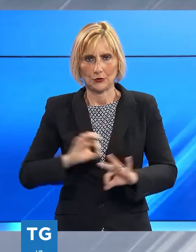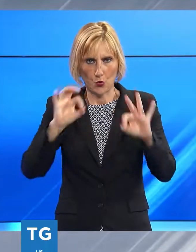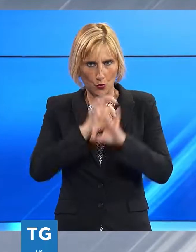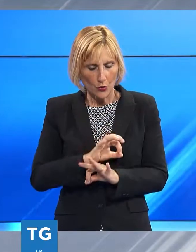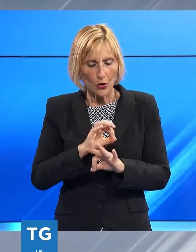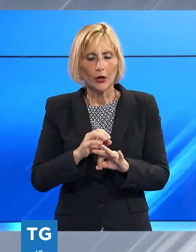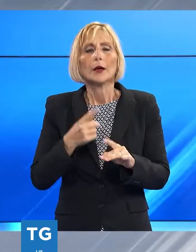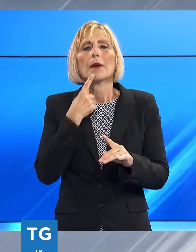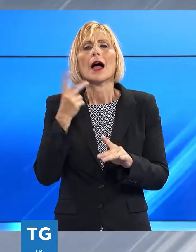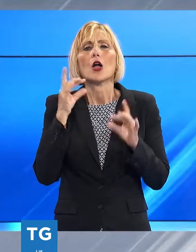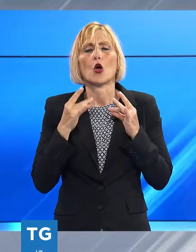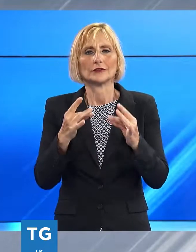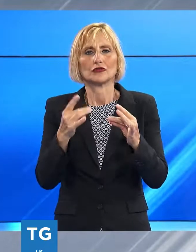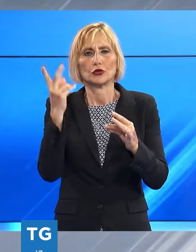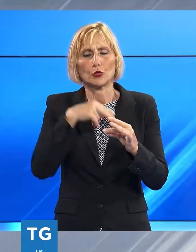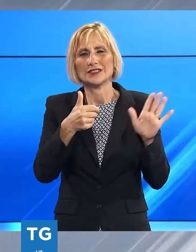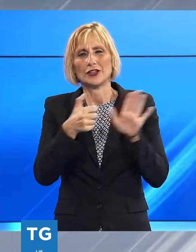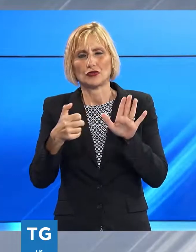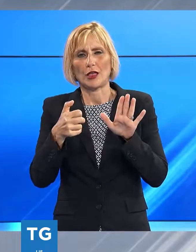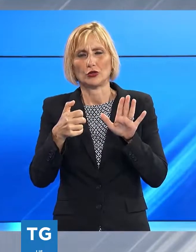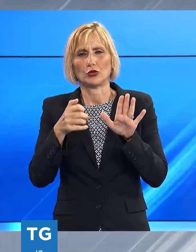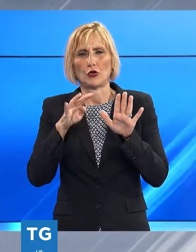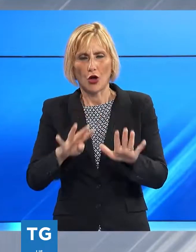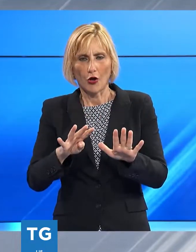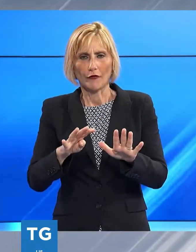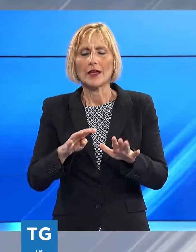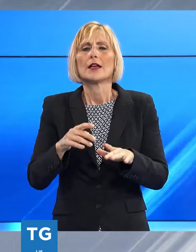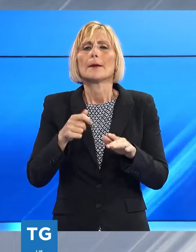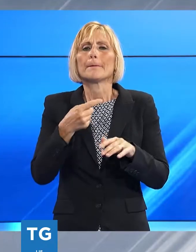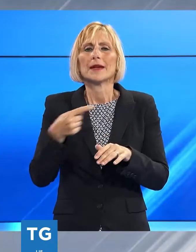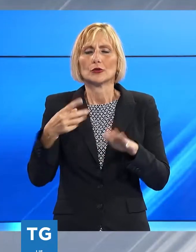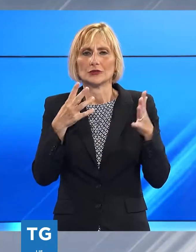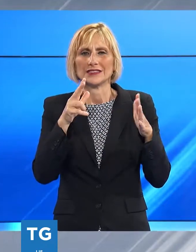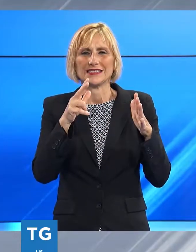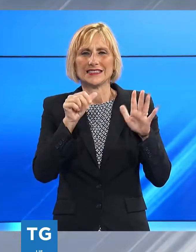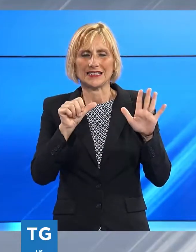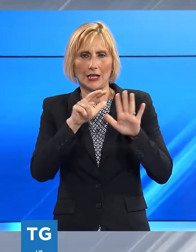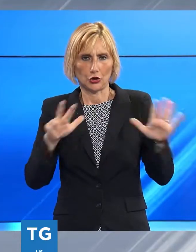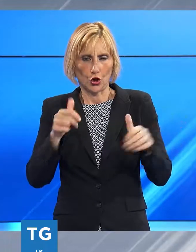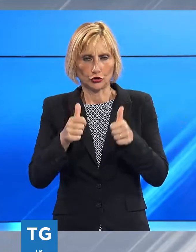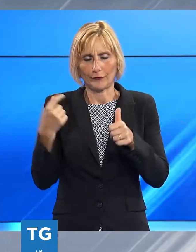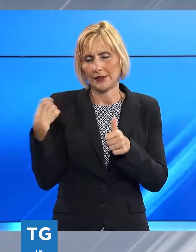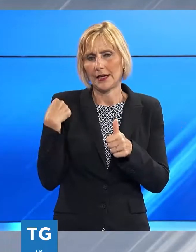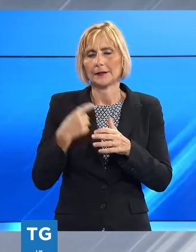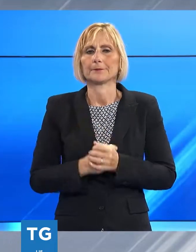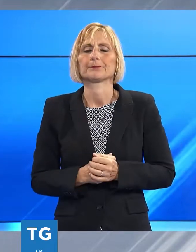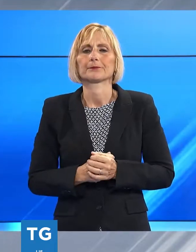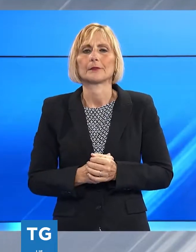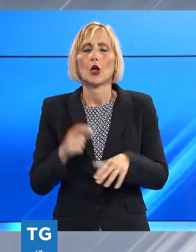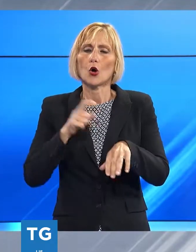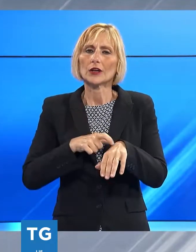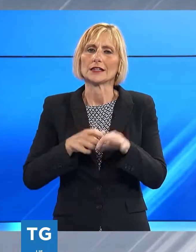nuovi contagiati meno 68 rispetto al giorno precedente parliamo anche di orari e sicurezza le regole